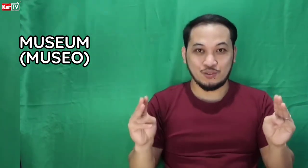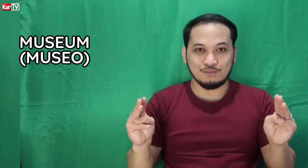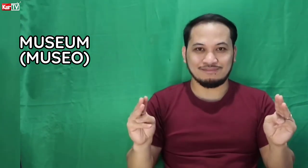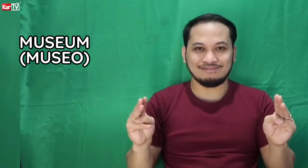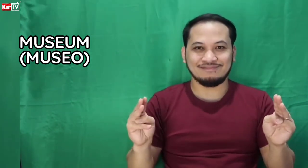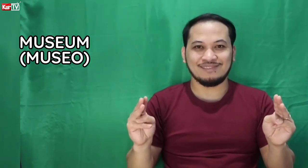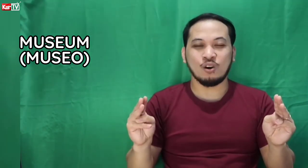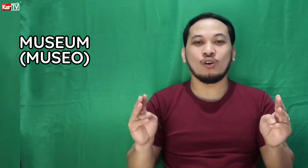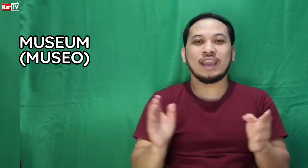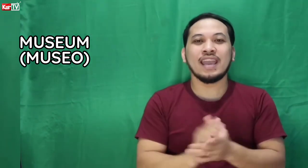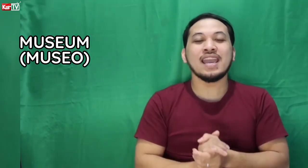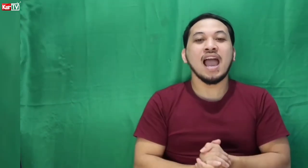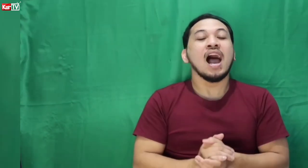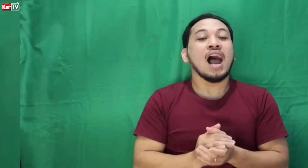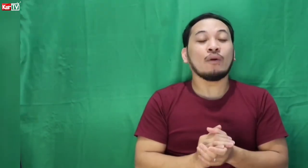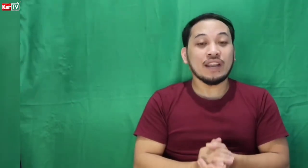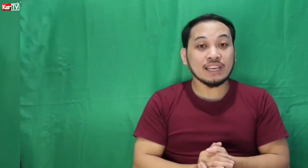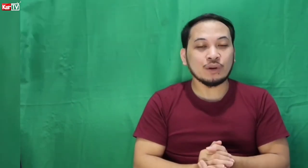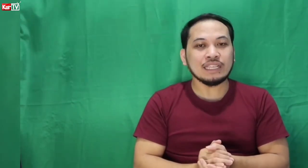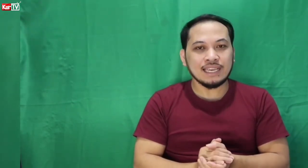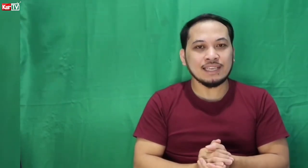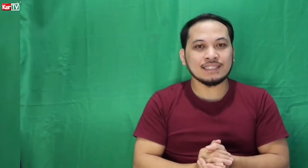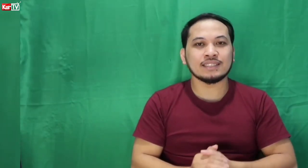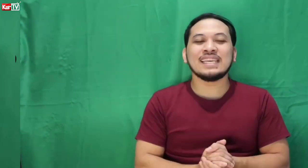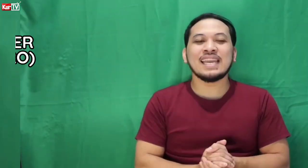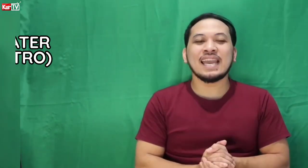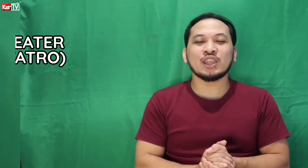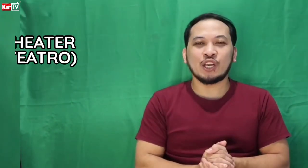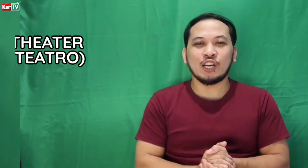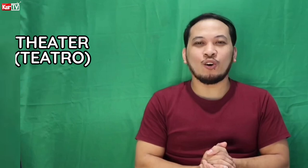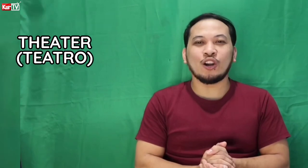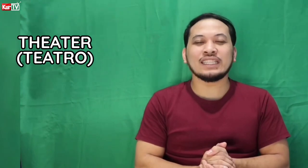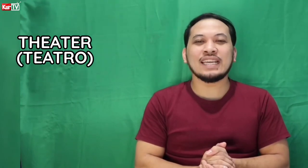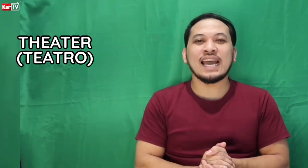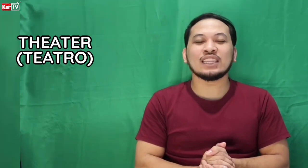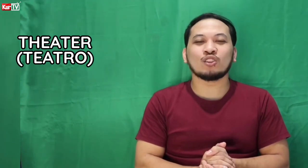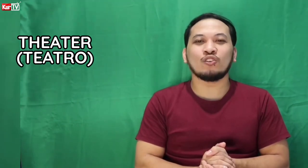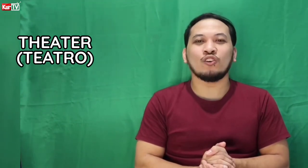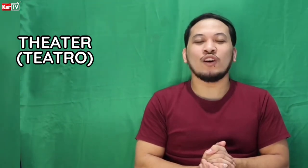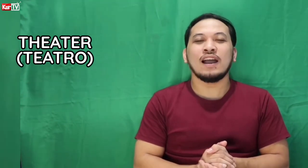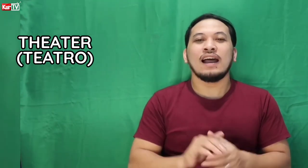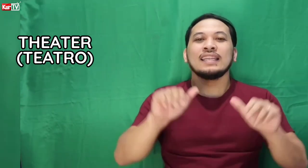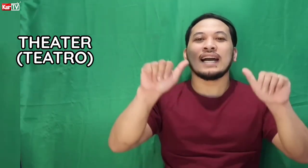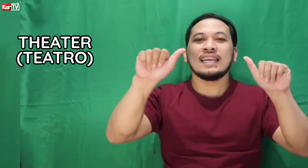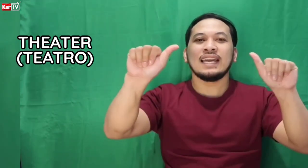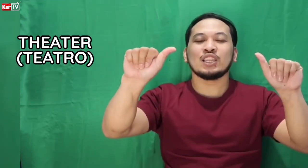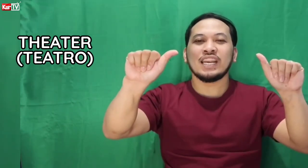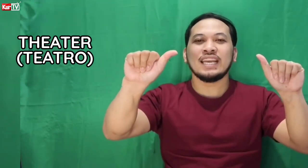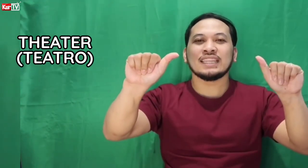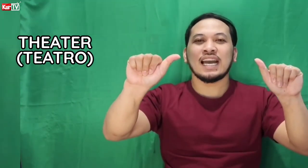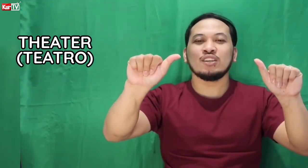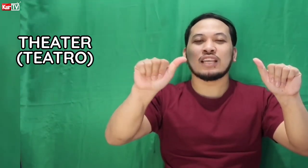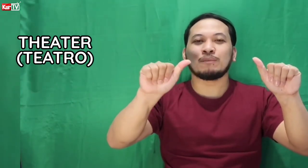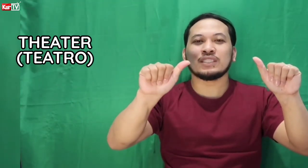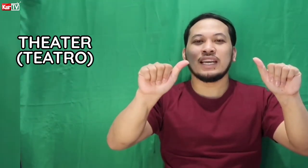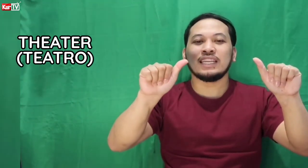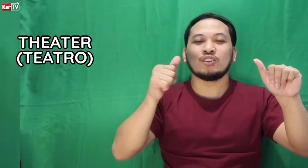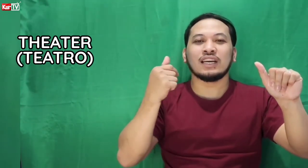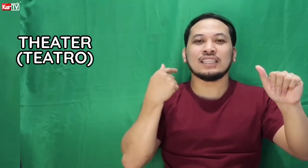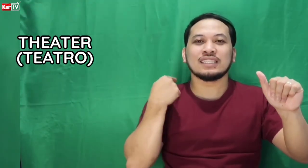Okay? Our next word is theater or teatro. Naka letter A tayo. Tapos, ganito natin